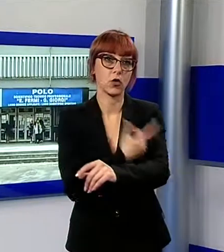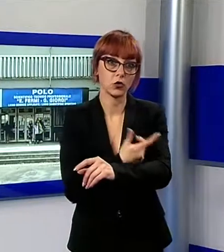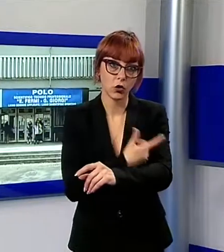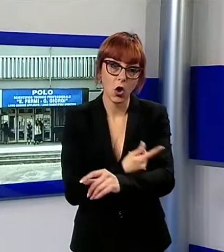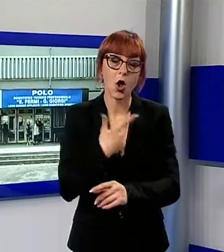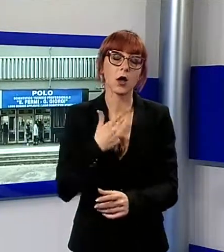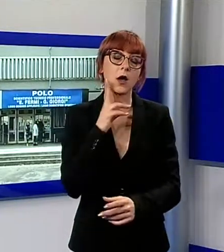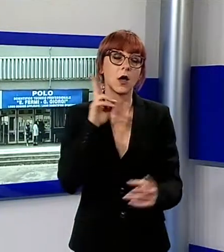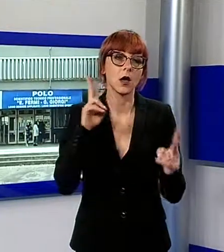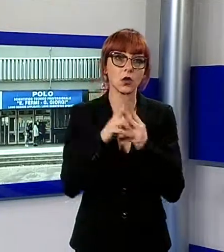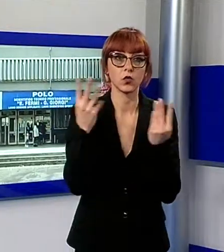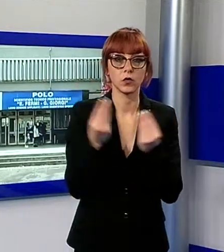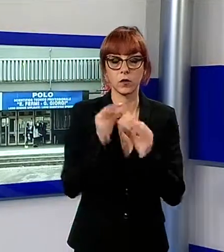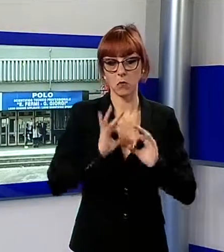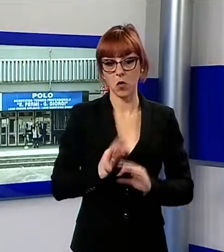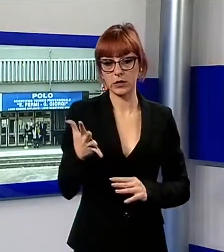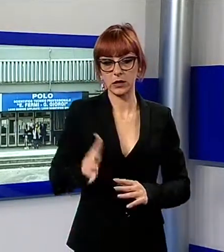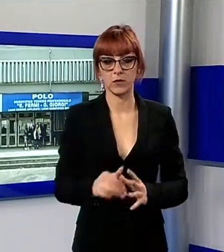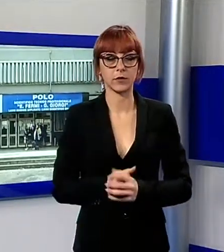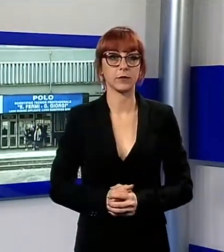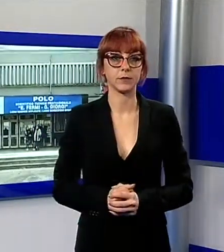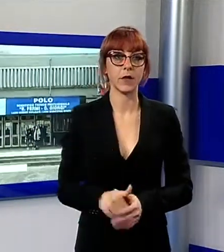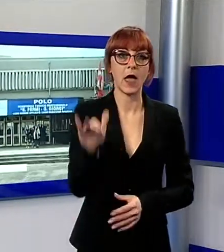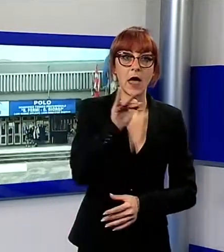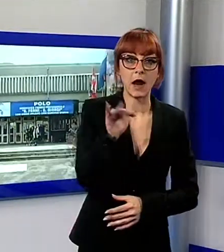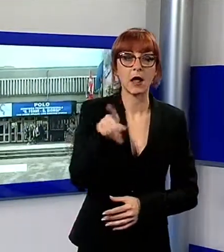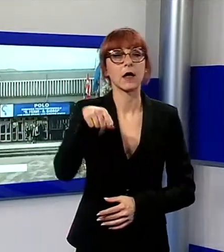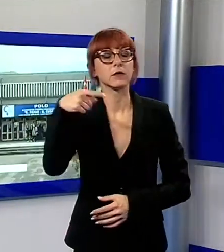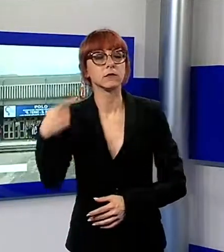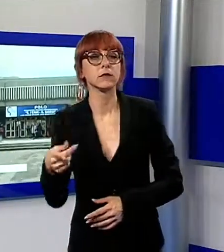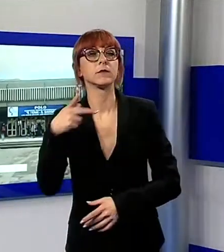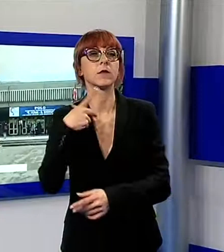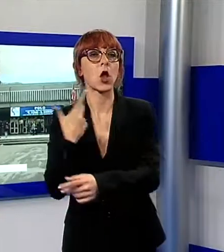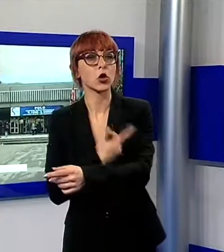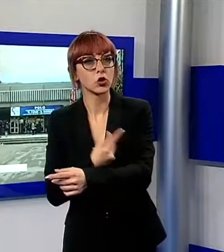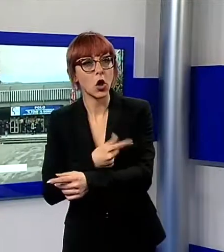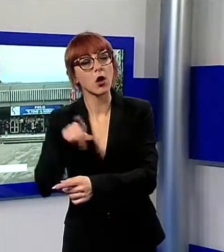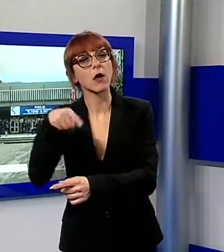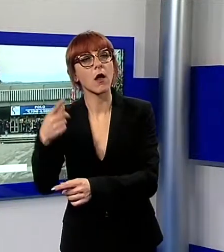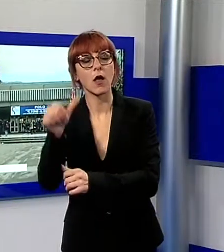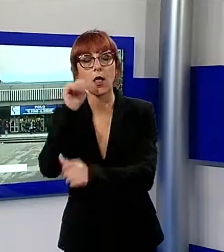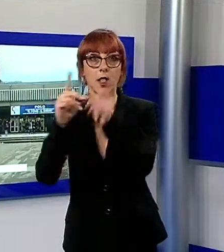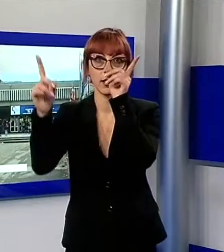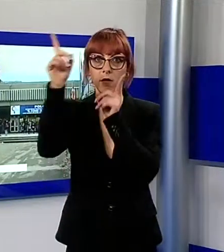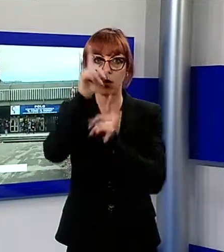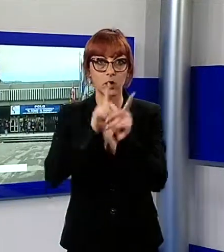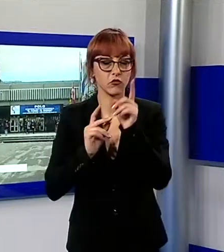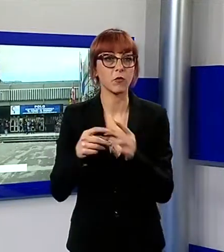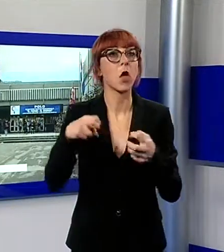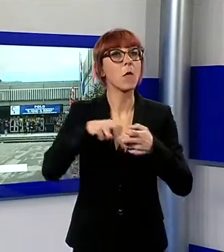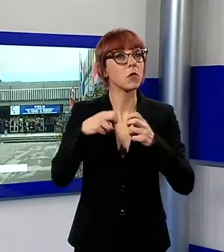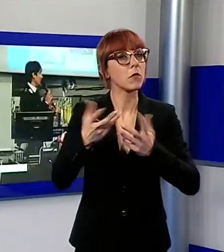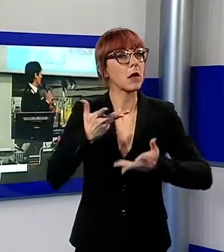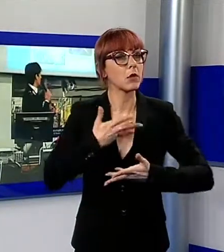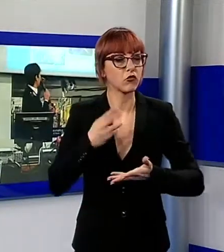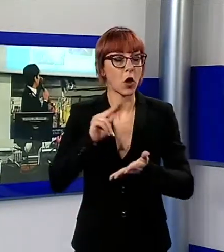I ragazzi e il loro rapporto con le sostanze stupefacenti e gli alcolici. Il problema c'è e la scuola non può far finta